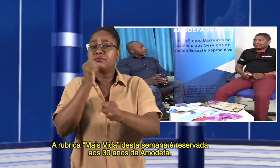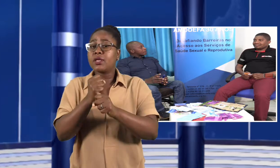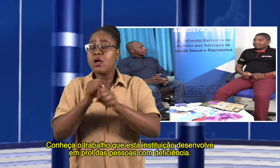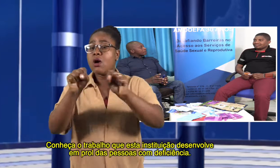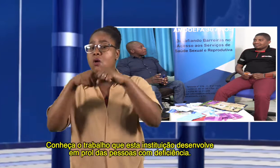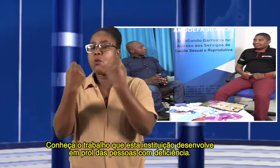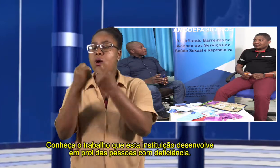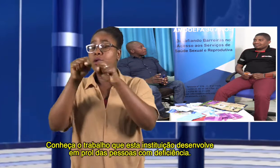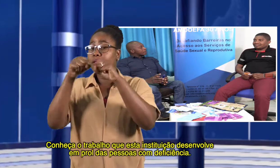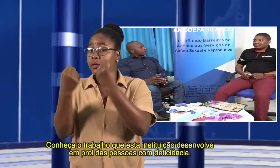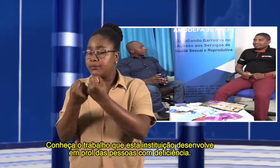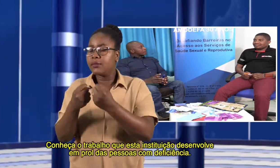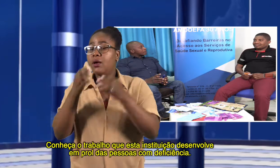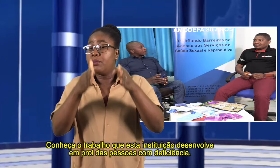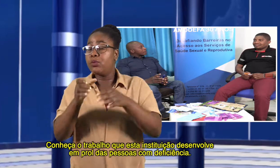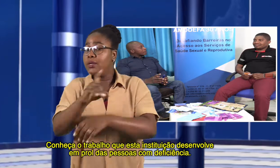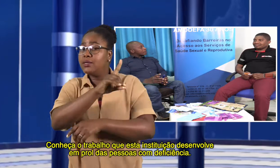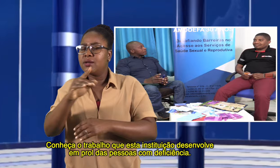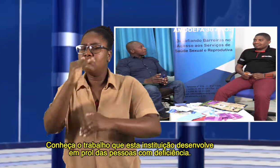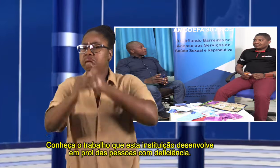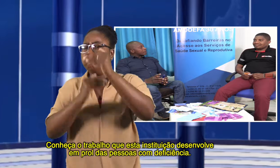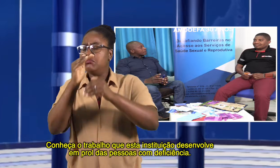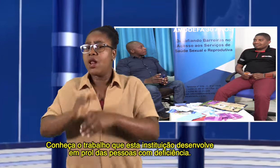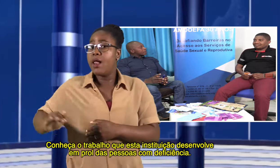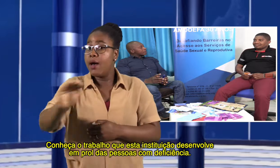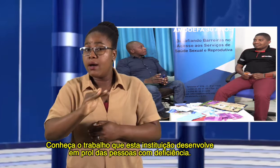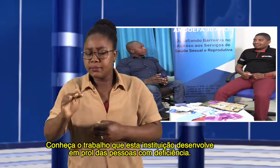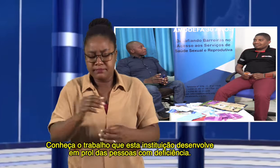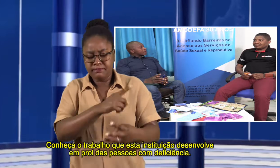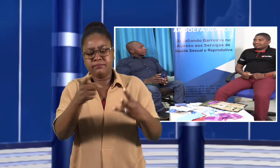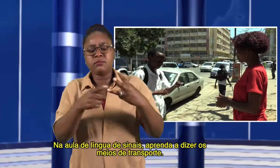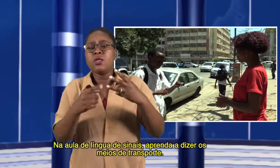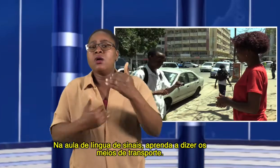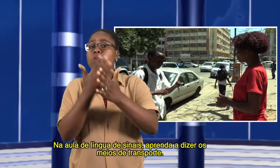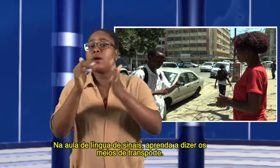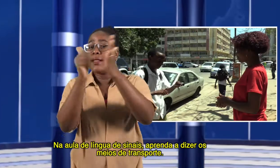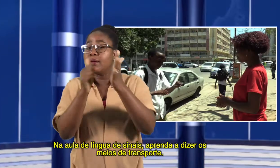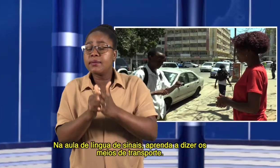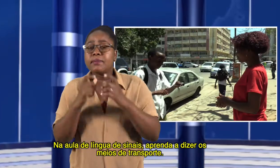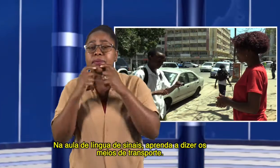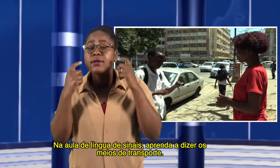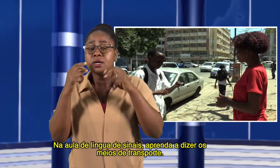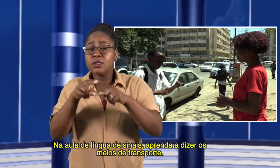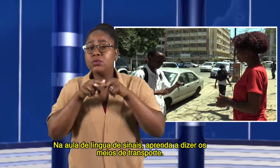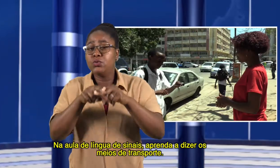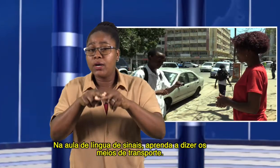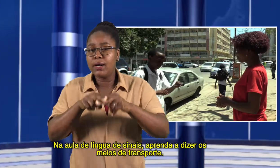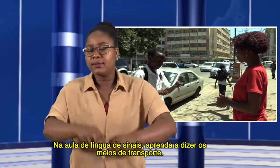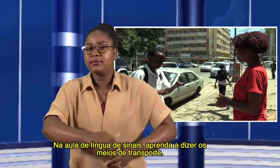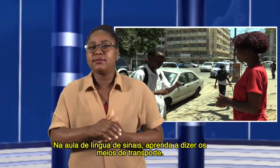Conheça o trabalho que esta instituição desenvolve em prol das pessoas com deficiência. Na aula de língua de sinais, aprenda a dizer os meios de